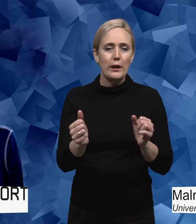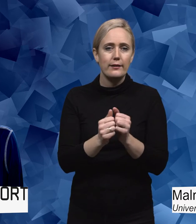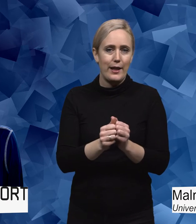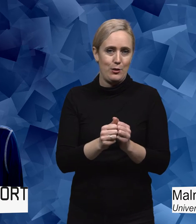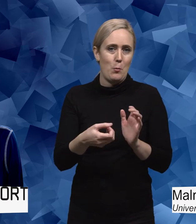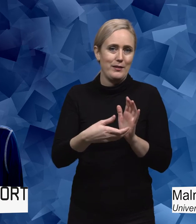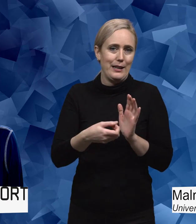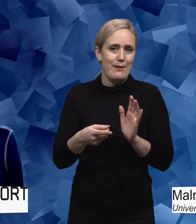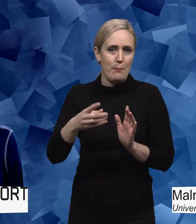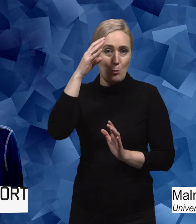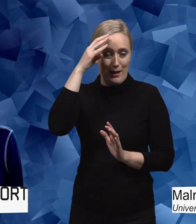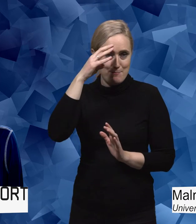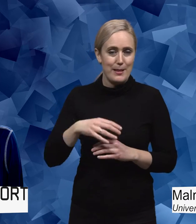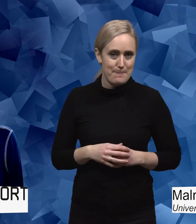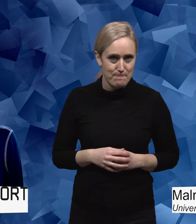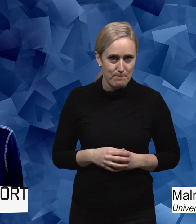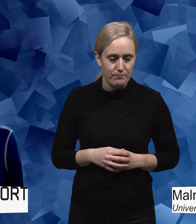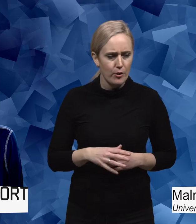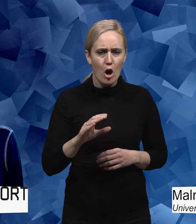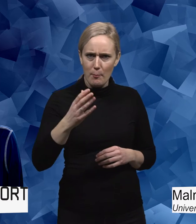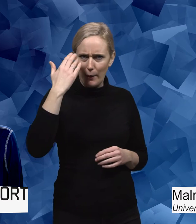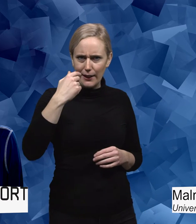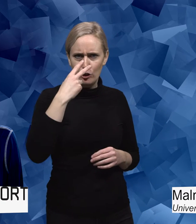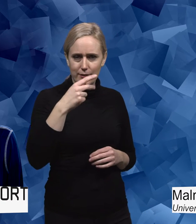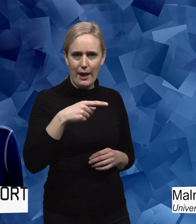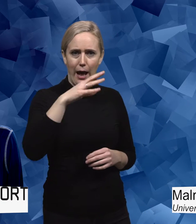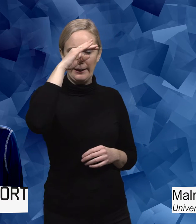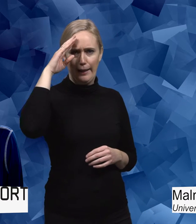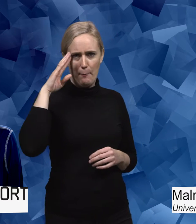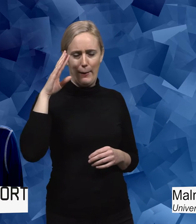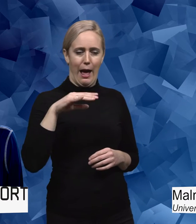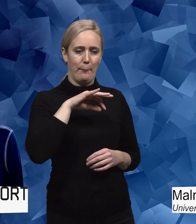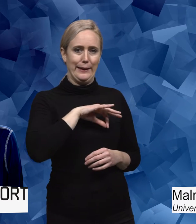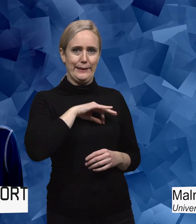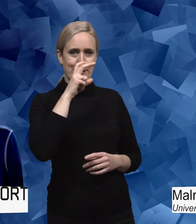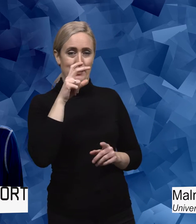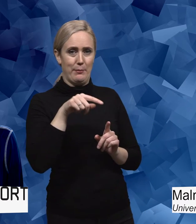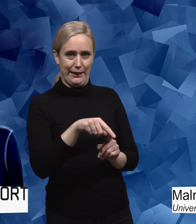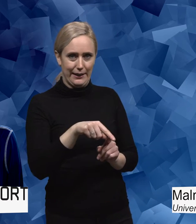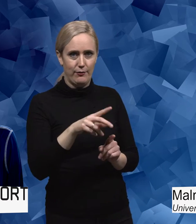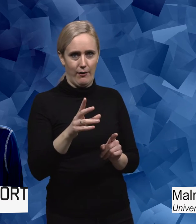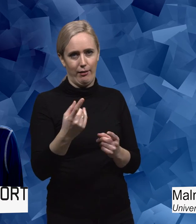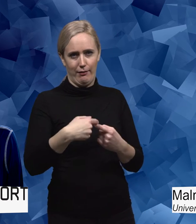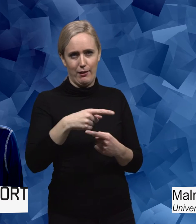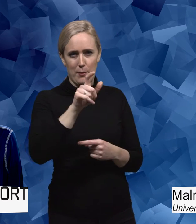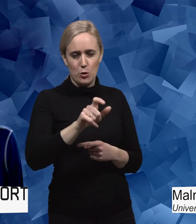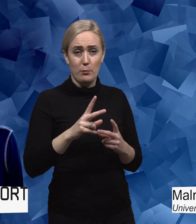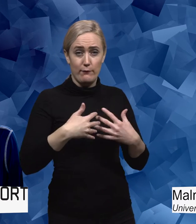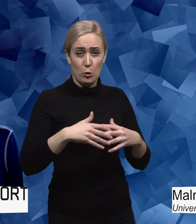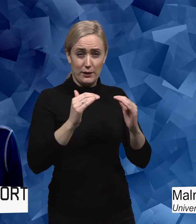problem i kursplanerna. Man ser ju att det gamla synsättet, medicinska synsättet, där person med funktionsnedsättning, det är den som har ett problem